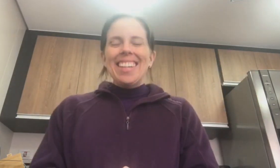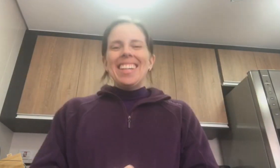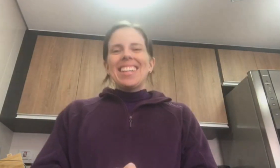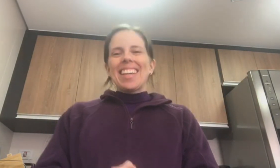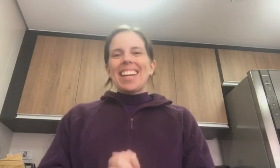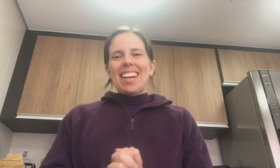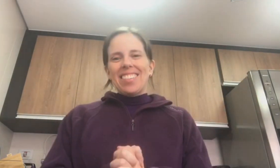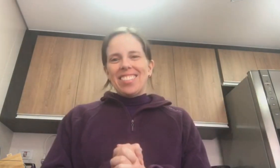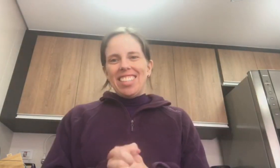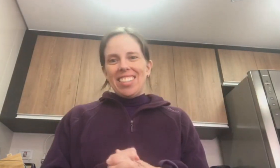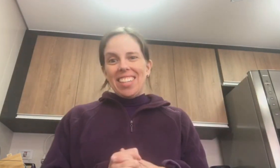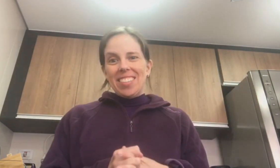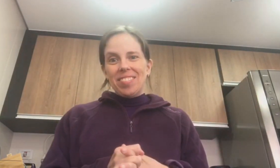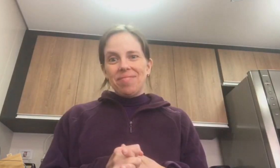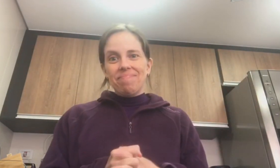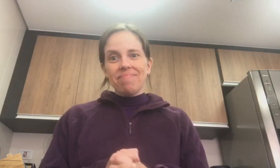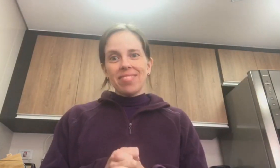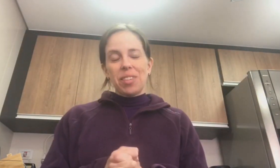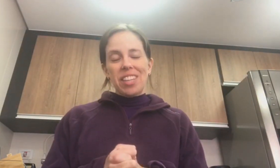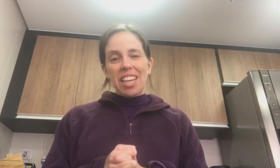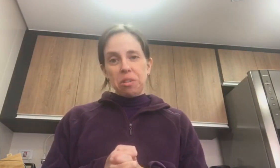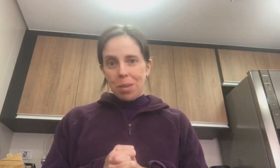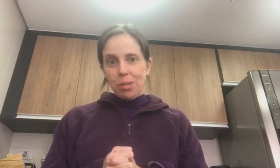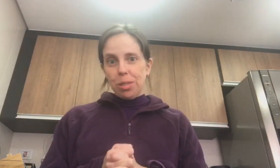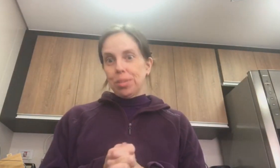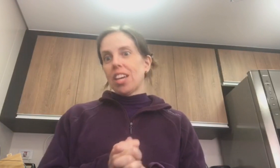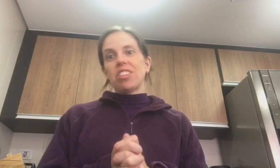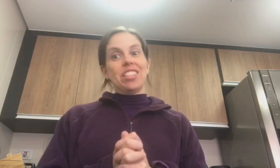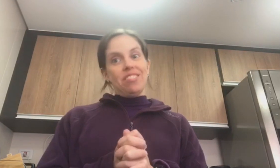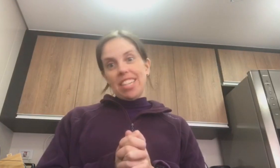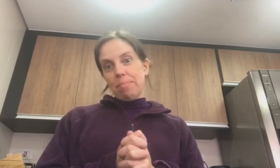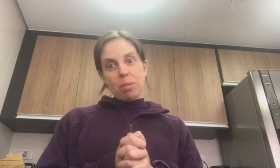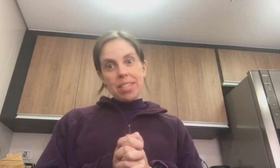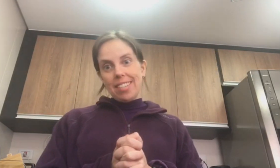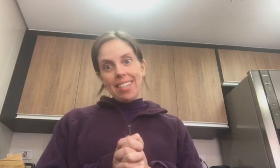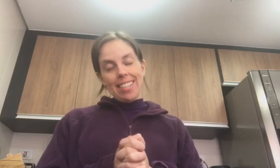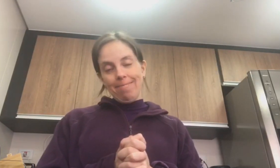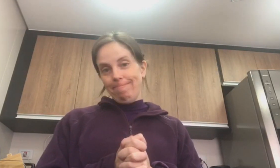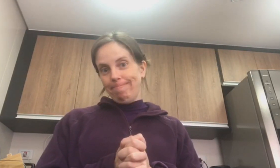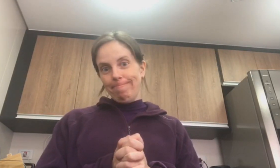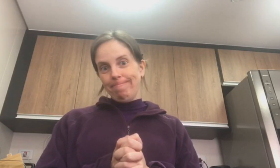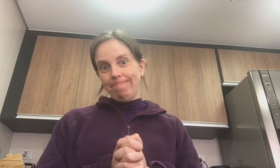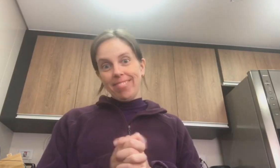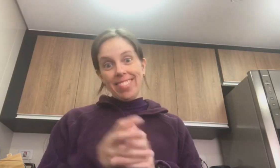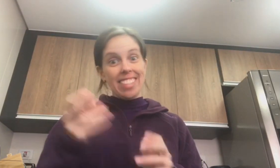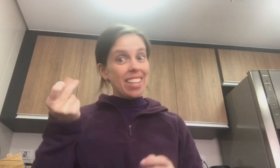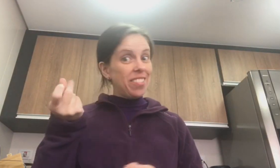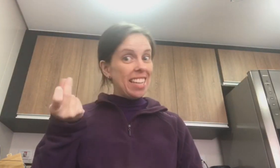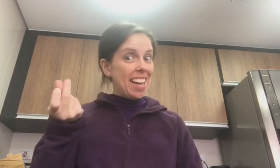Quem grava vídeo aí. Me dê uma luz. Porque agora não vai dar pra arrumar. Não vai dar.